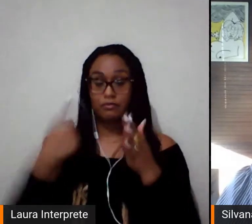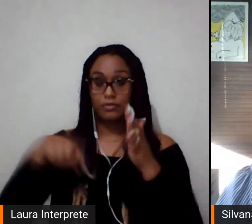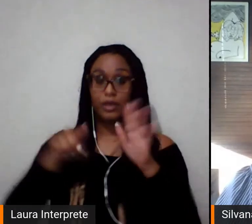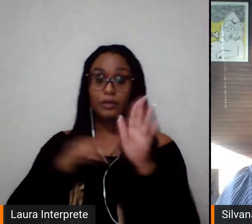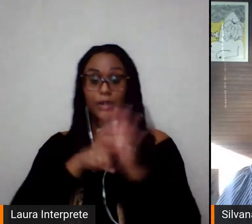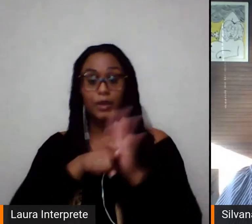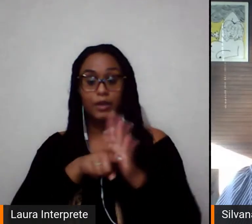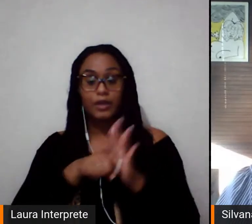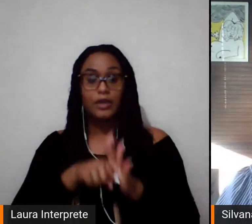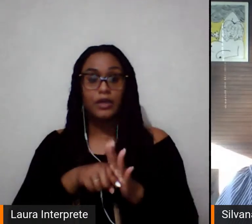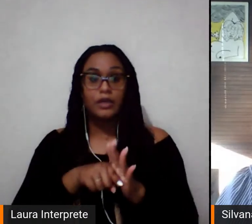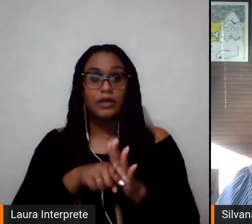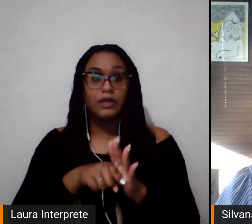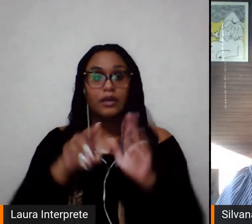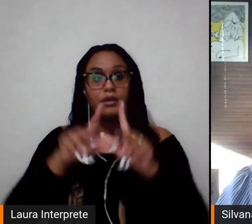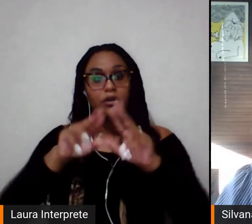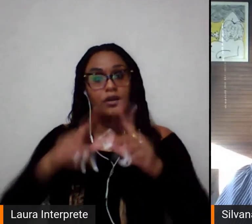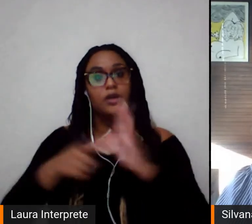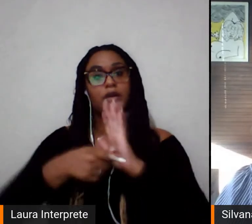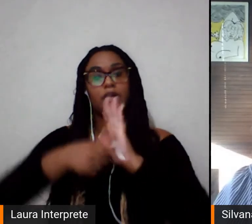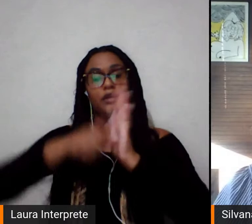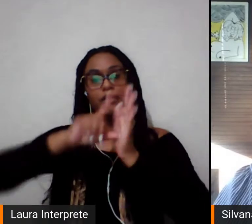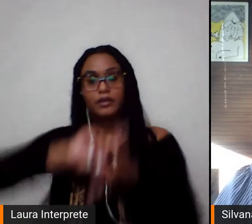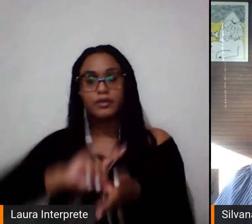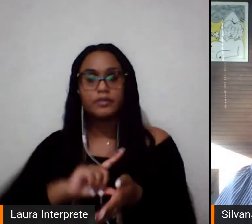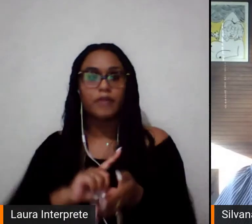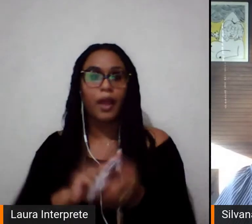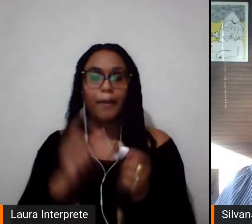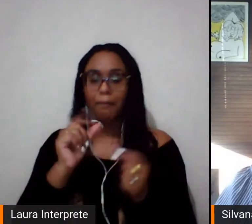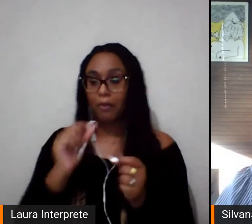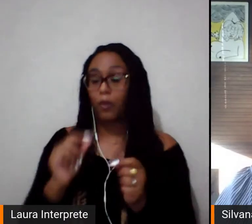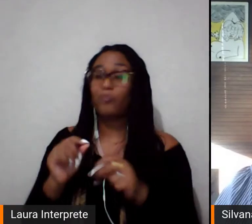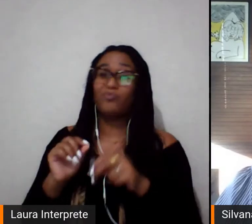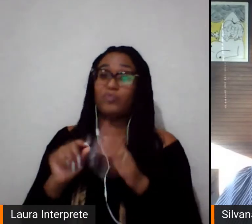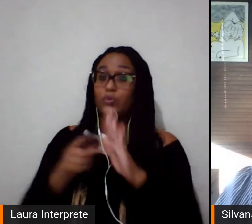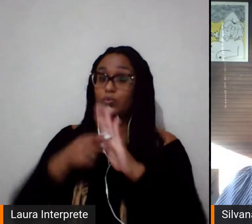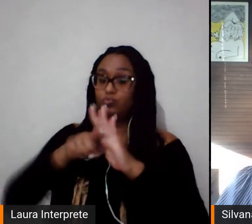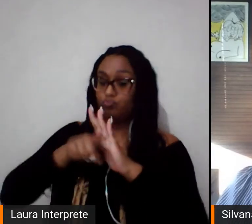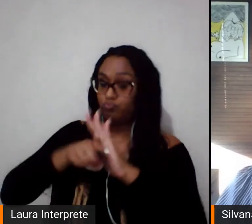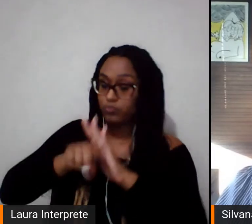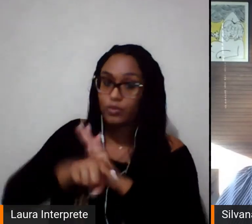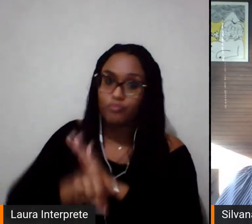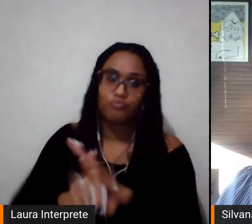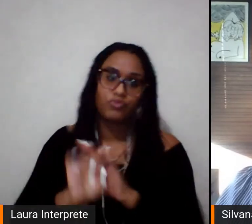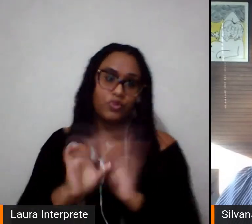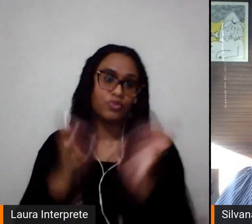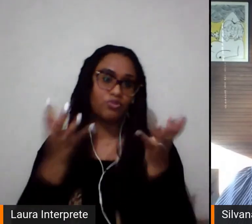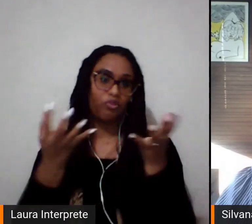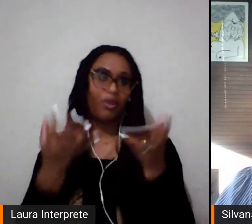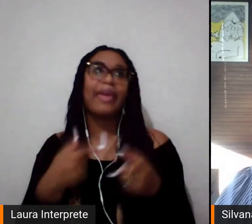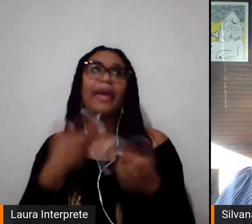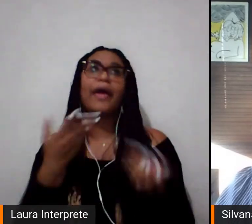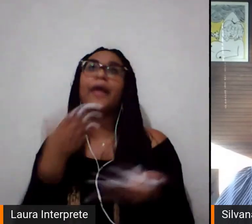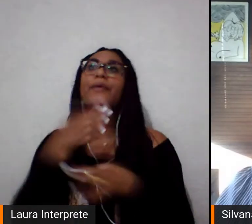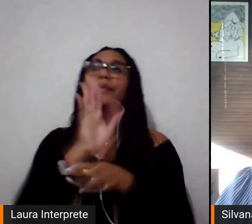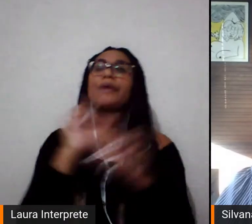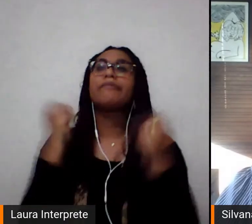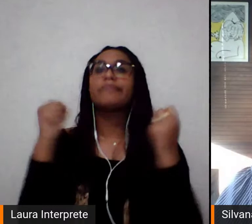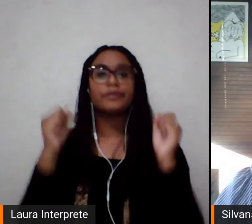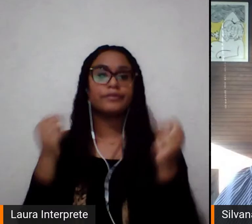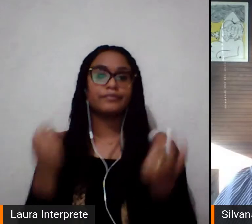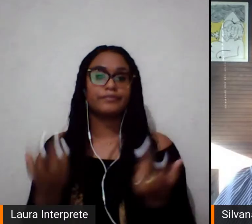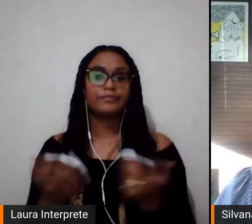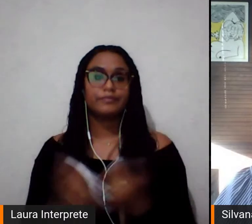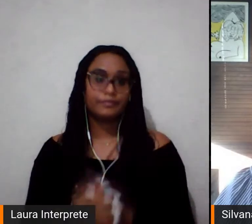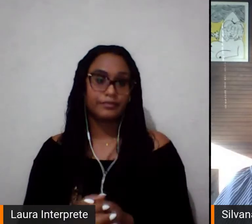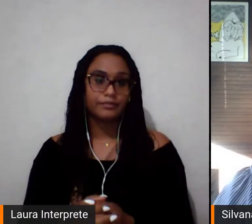ampla do que a mera presença ou o mero desejo de estar no esporte. É um outro fator que eu considero fundamental é a questão da violência